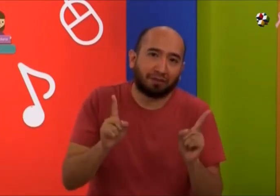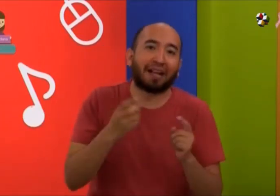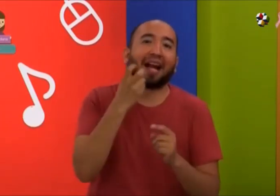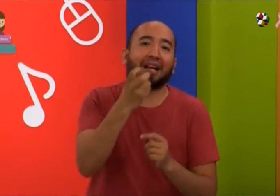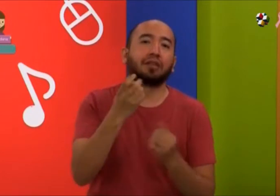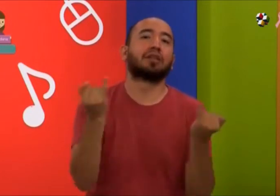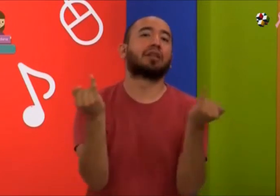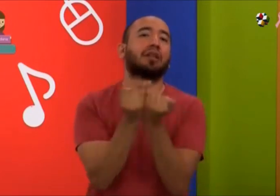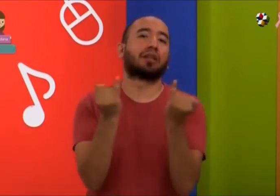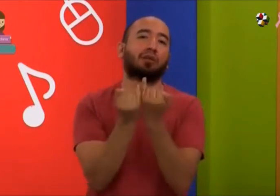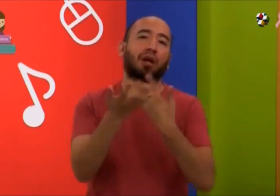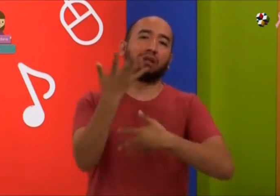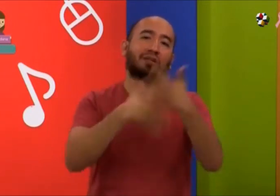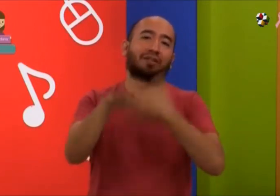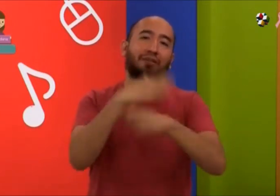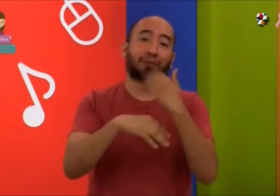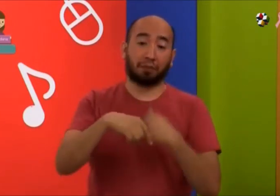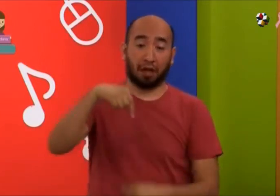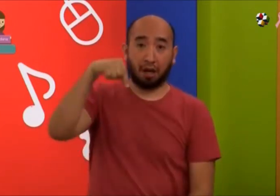en Japón.